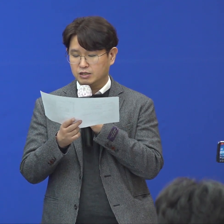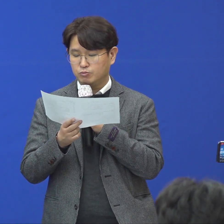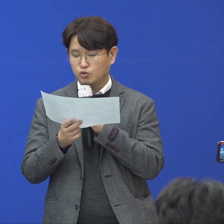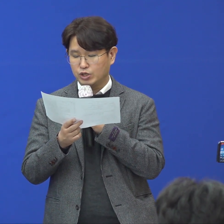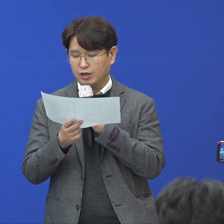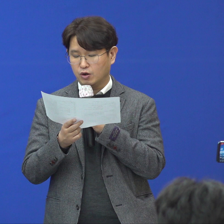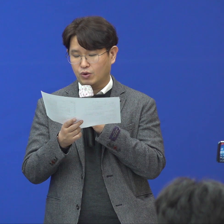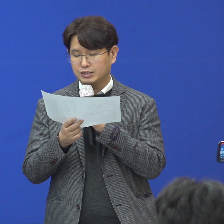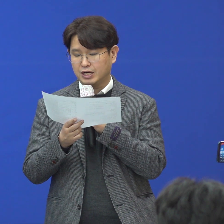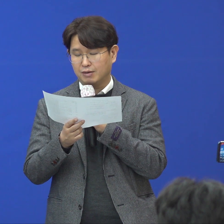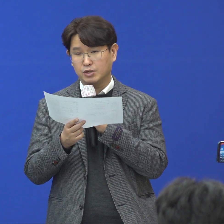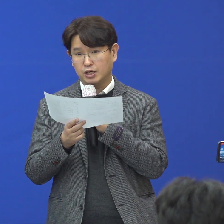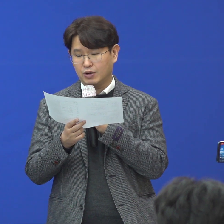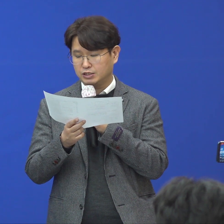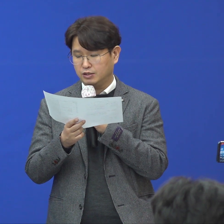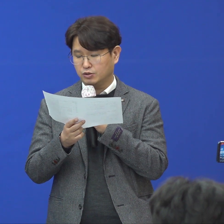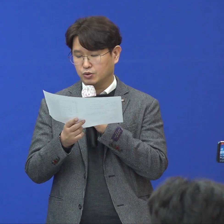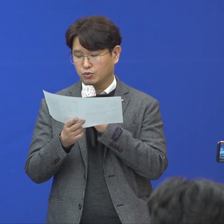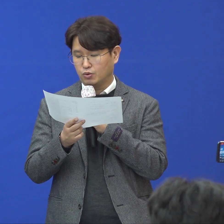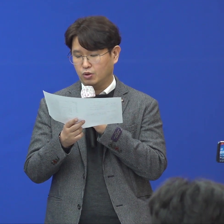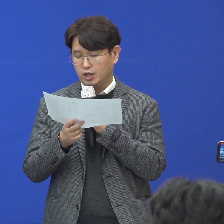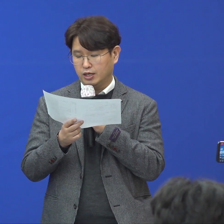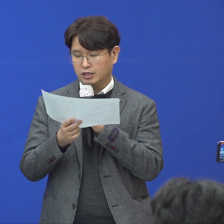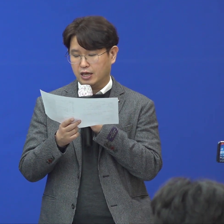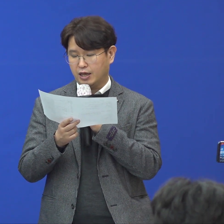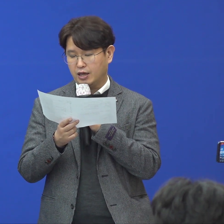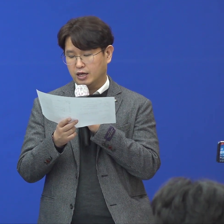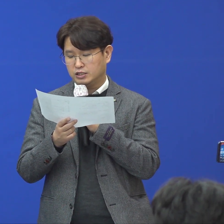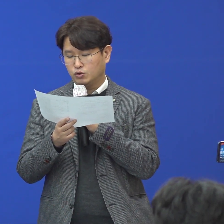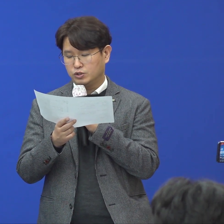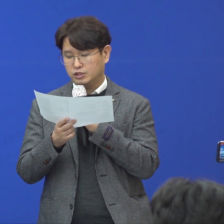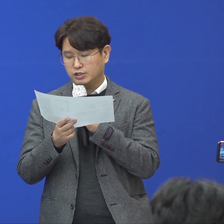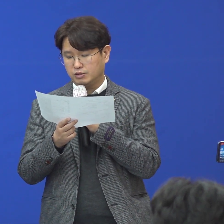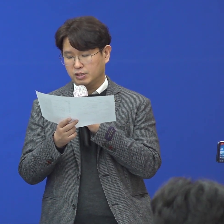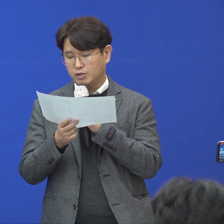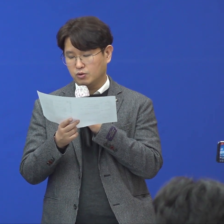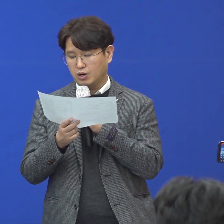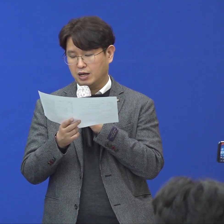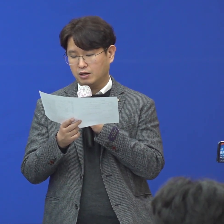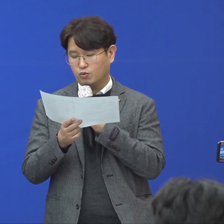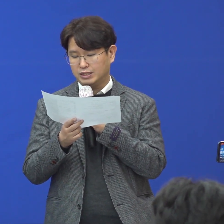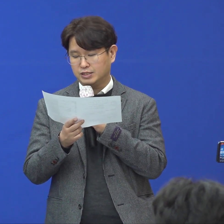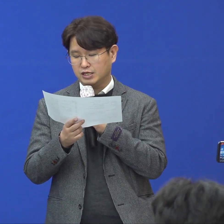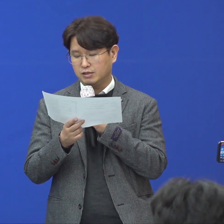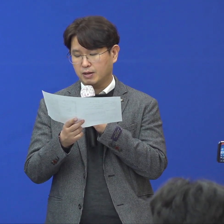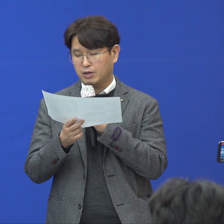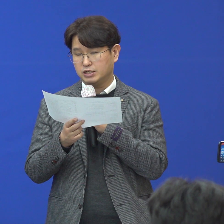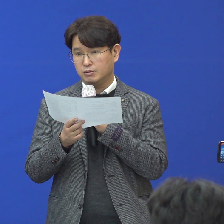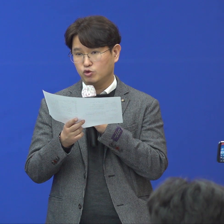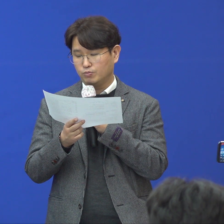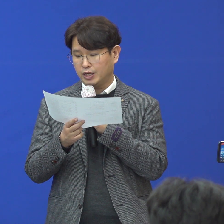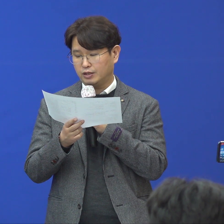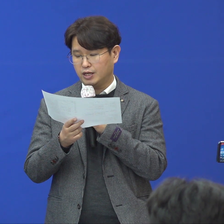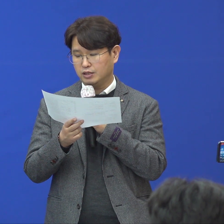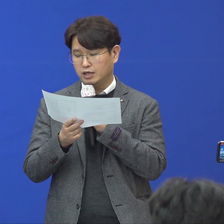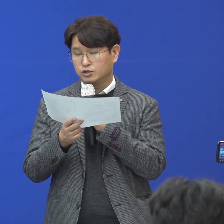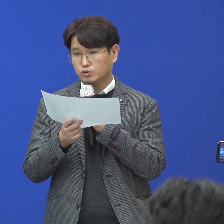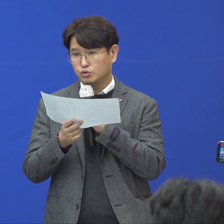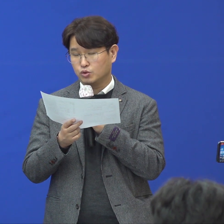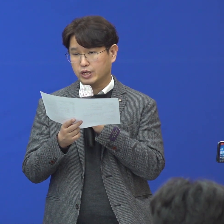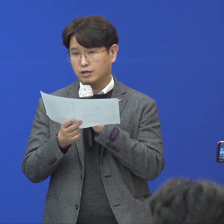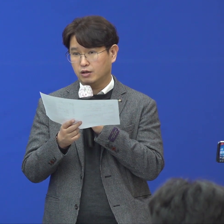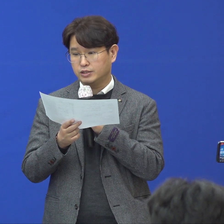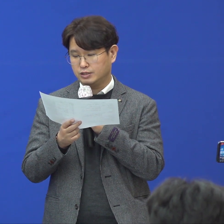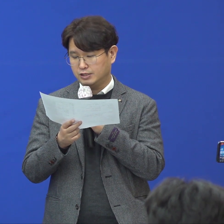26일 환자 1명이 확진되어졌고, 이에 직원 72명과 환자 286명에 대한